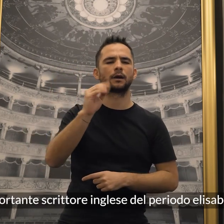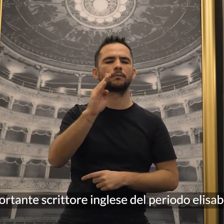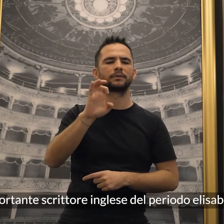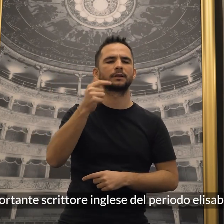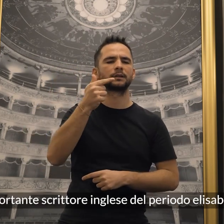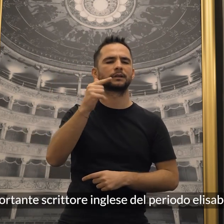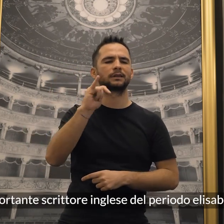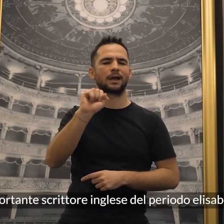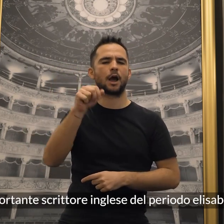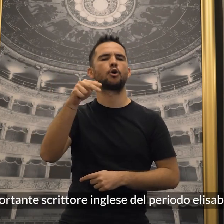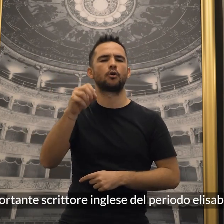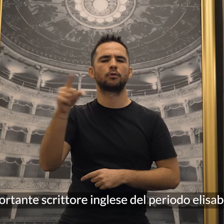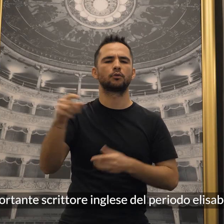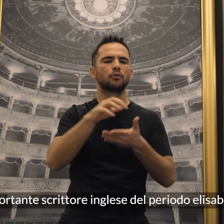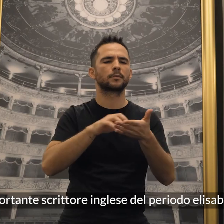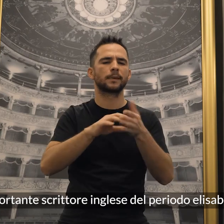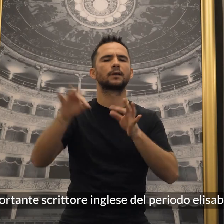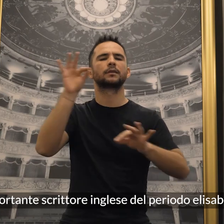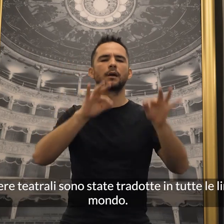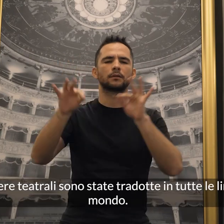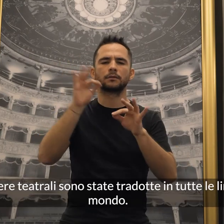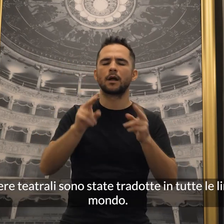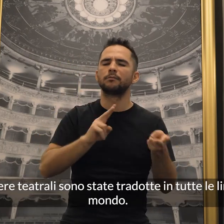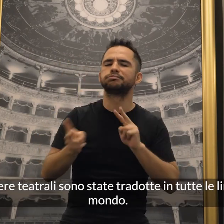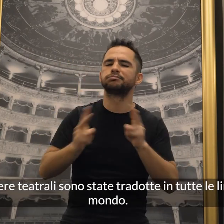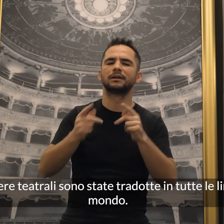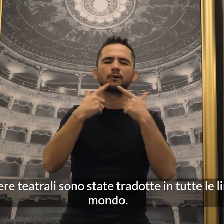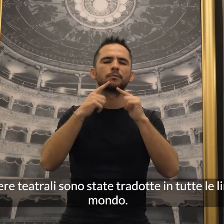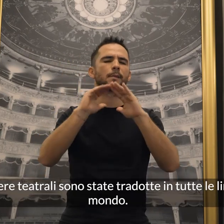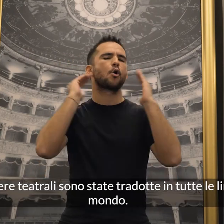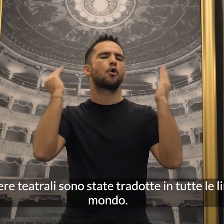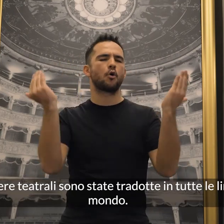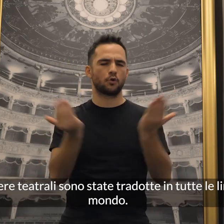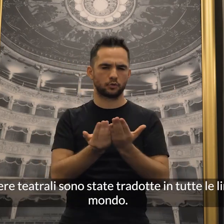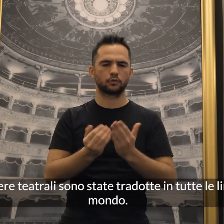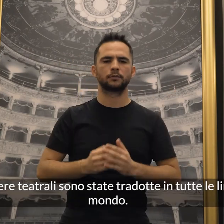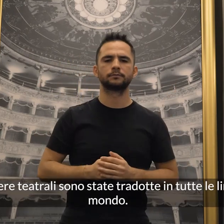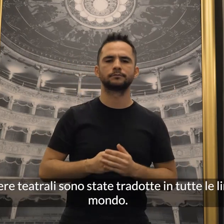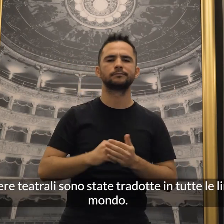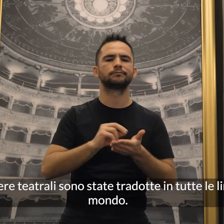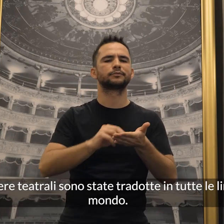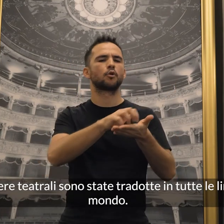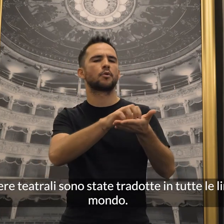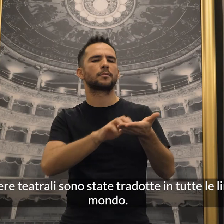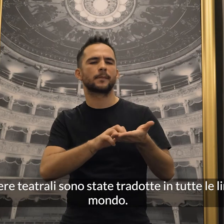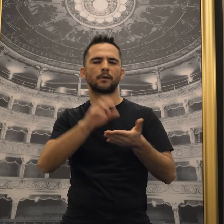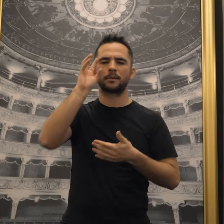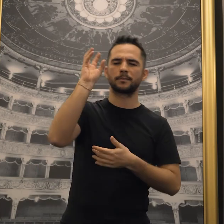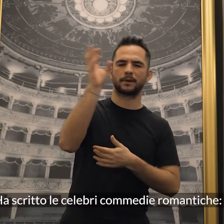inglese del periodo elisabettiano. Le sue opere teatrali sono state tradotte in tutte le lingue del mondo. Ha